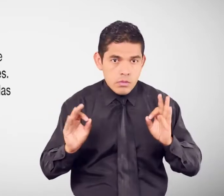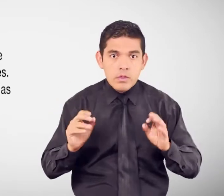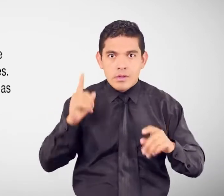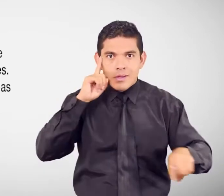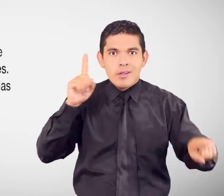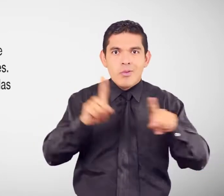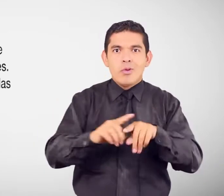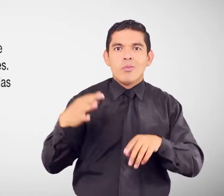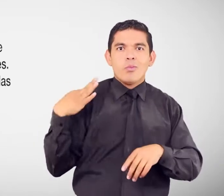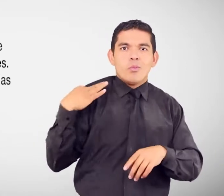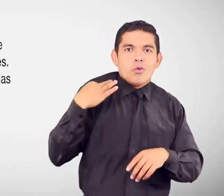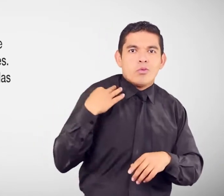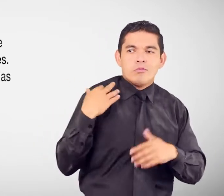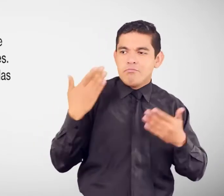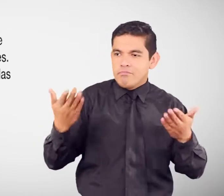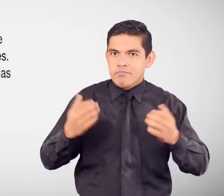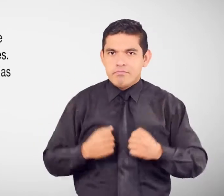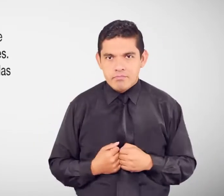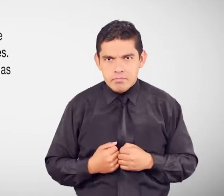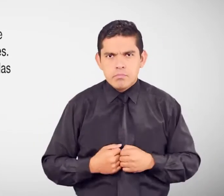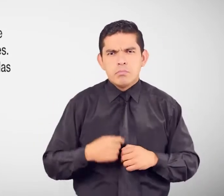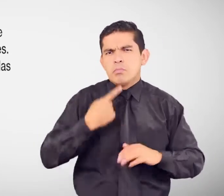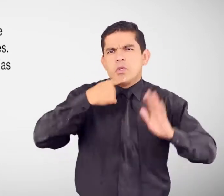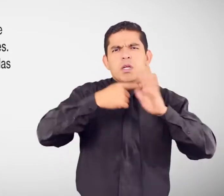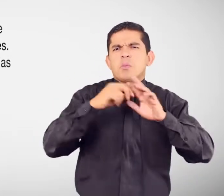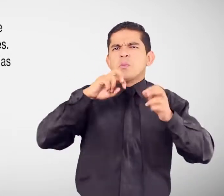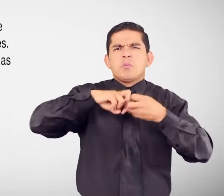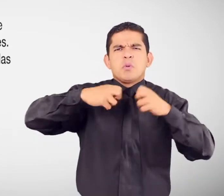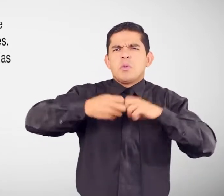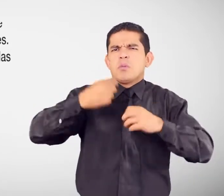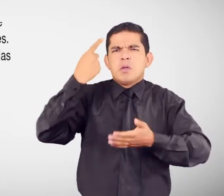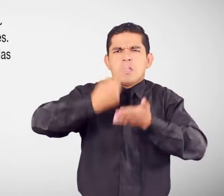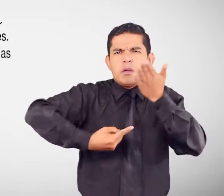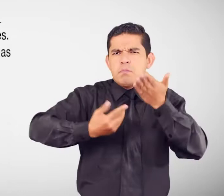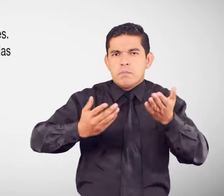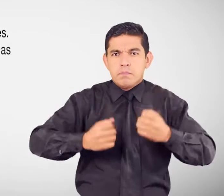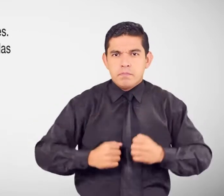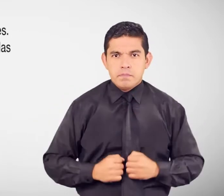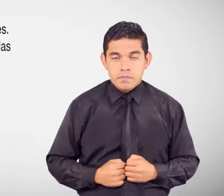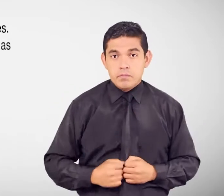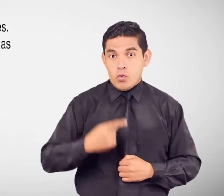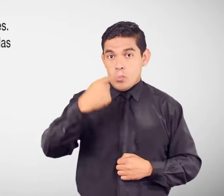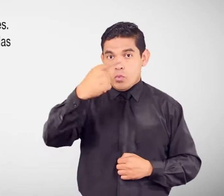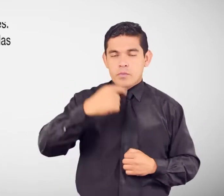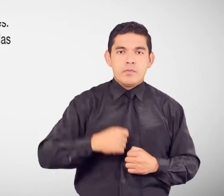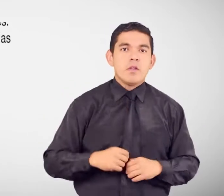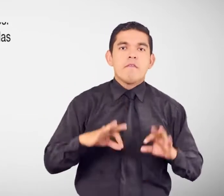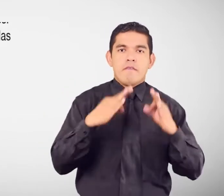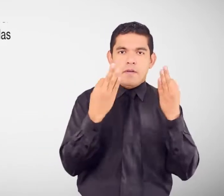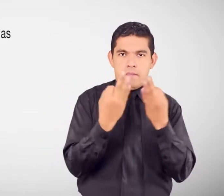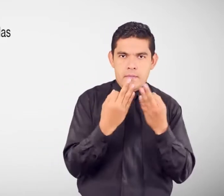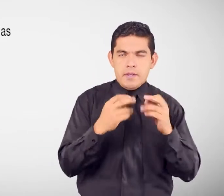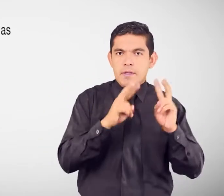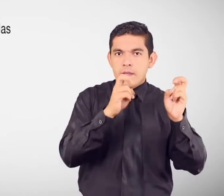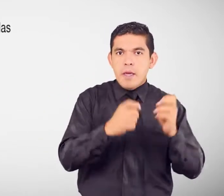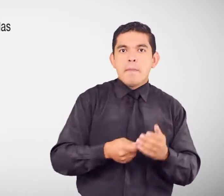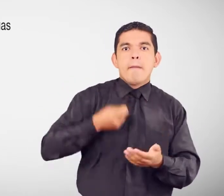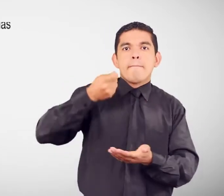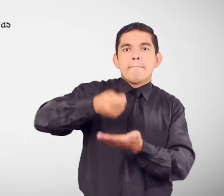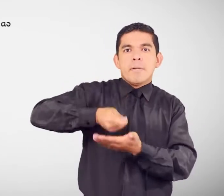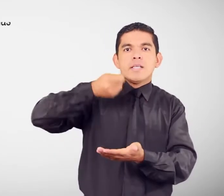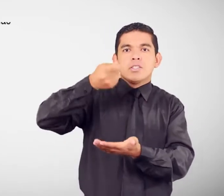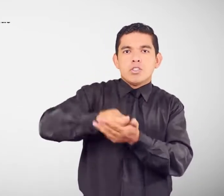acuerdo voluntario ¿Qué casos pueden resolverse con la mediación? 1. Familia Pensiones